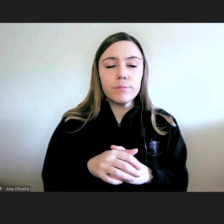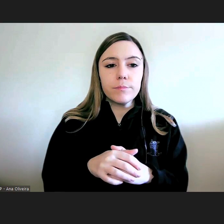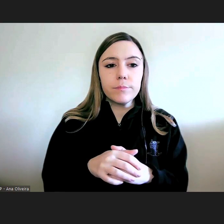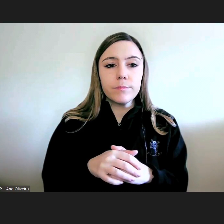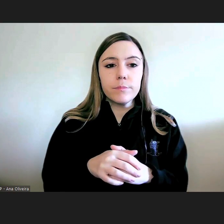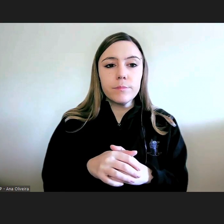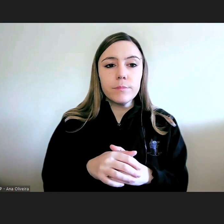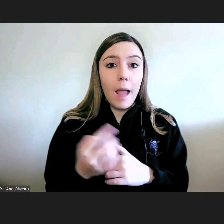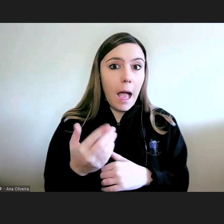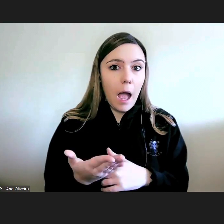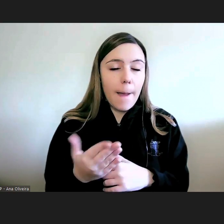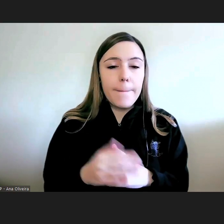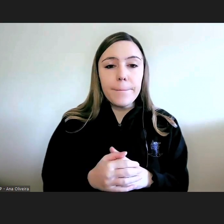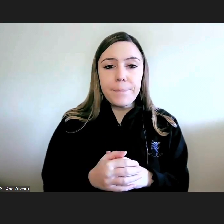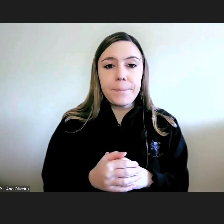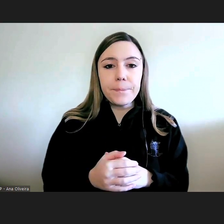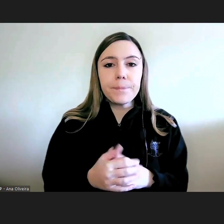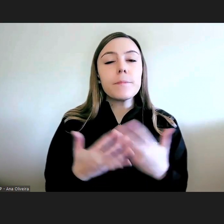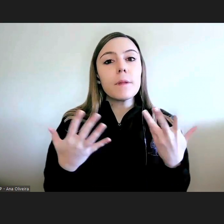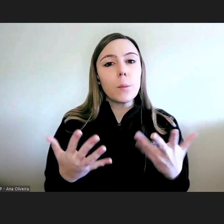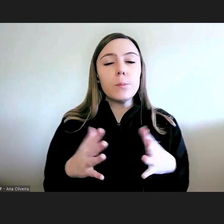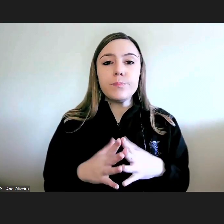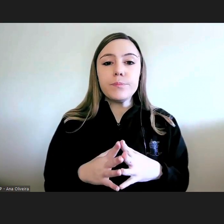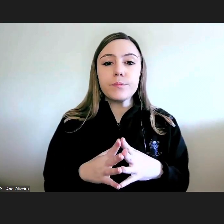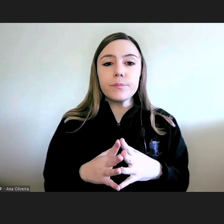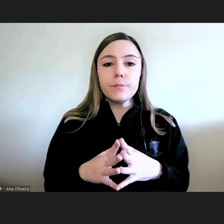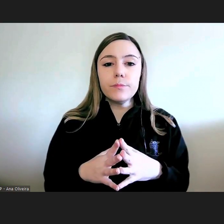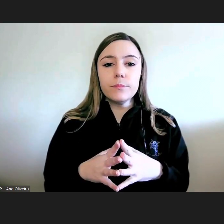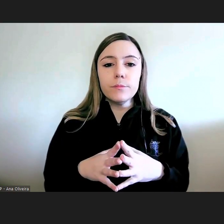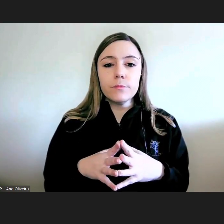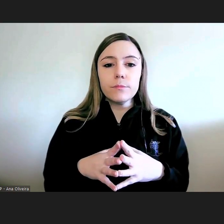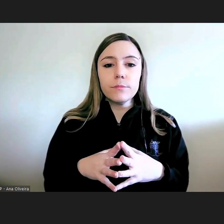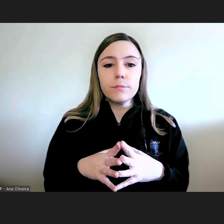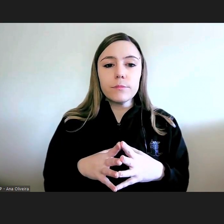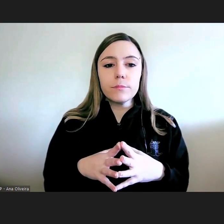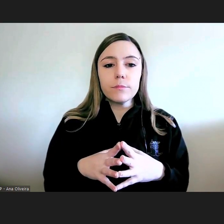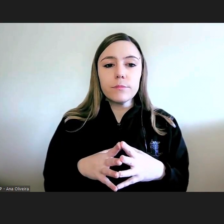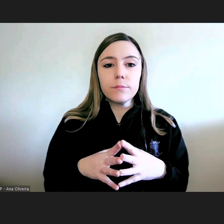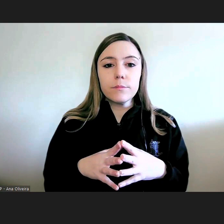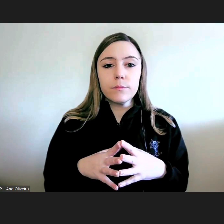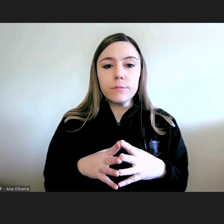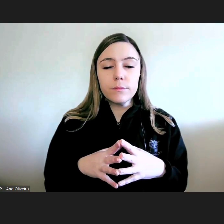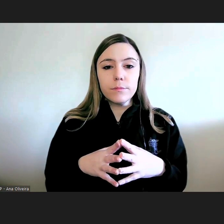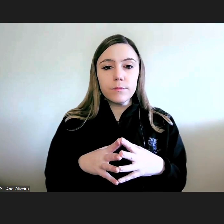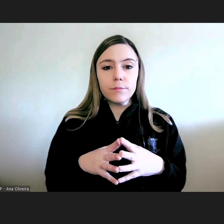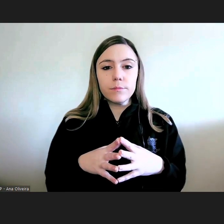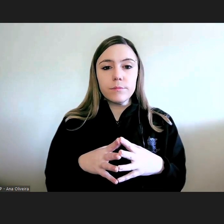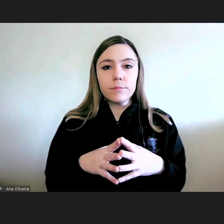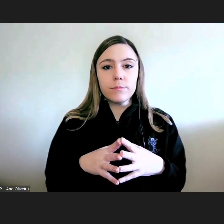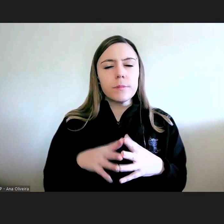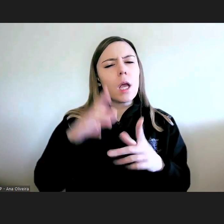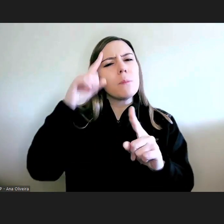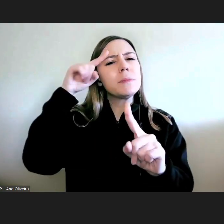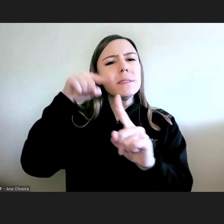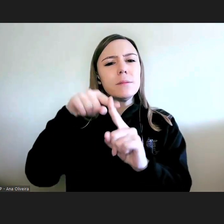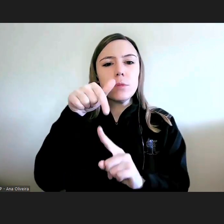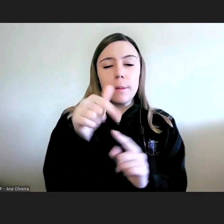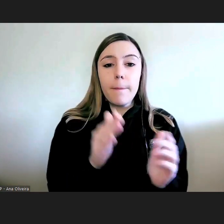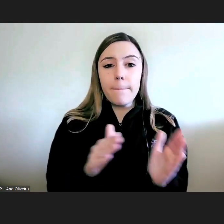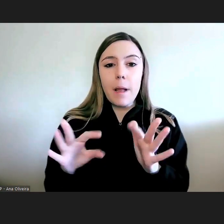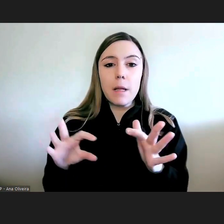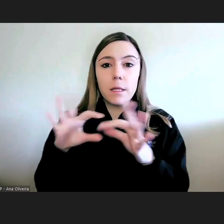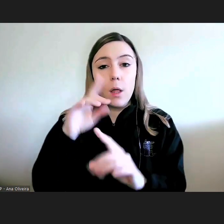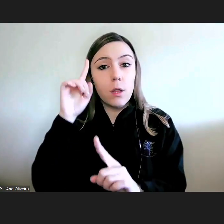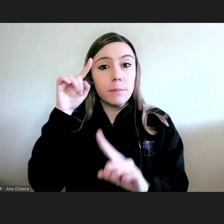recebemos ora esta esta esta missão esta parte da missão da